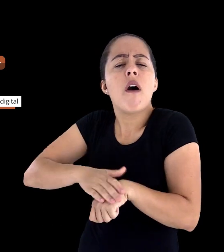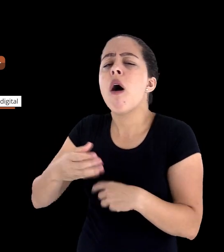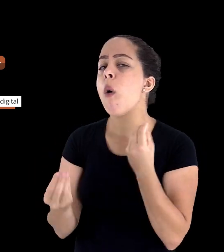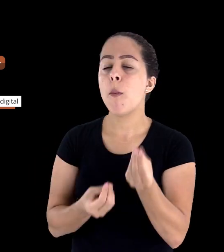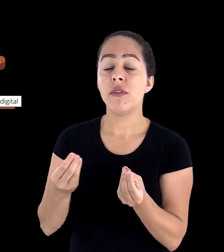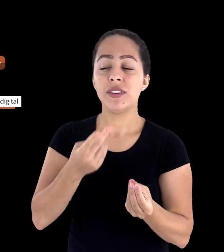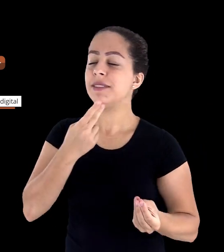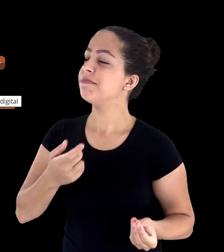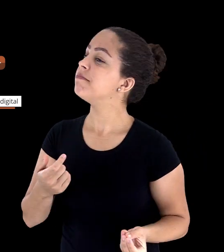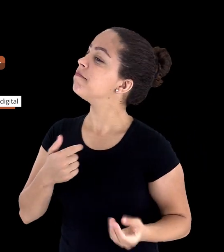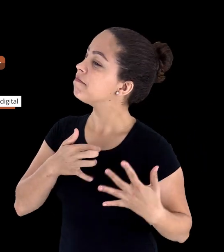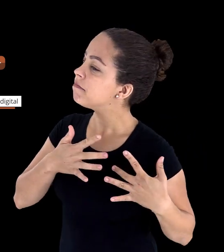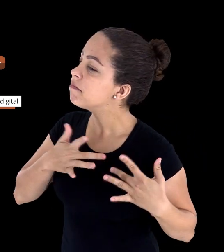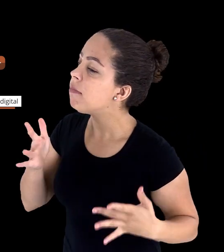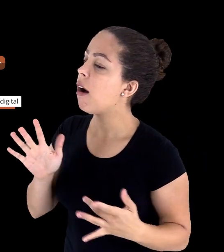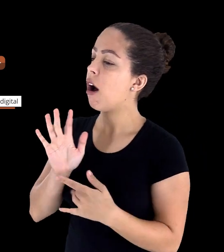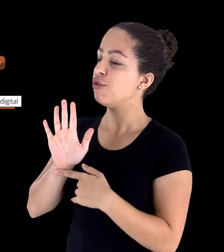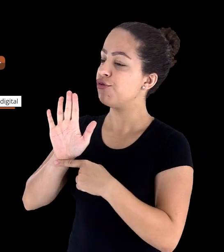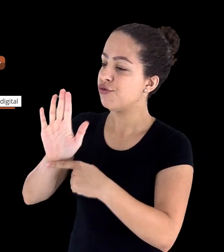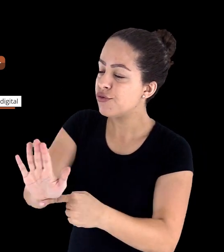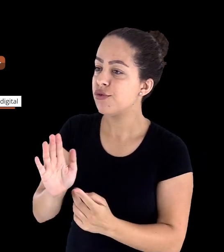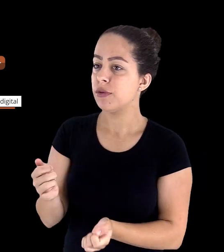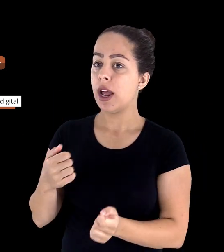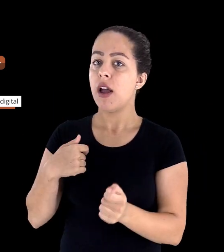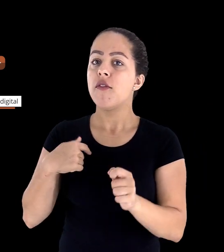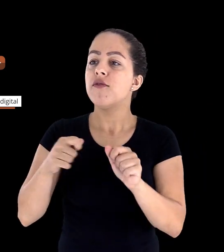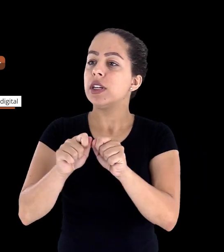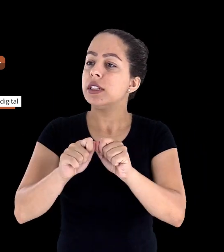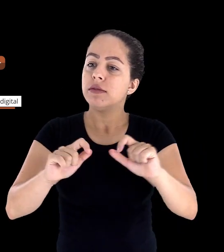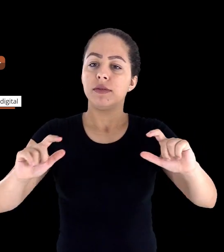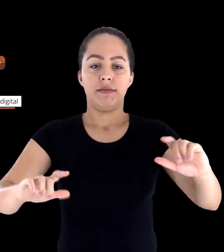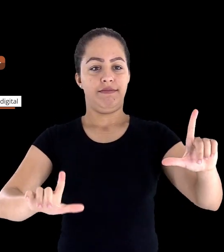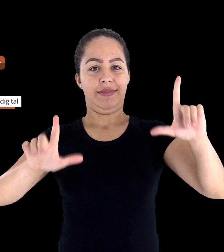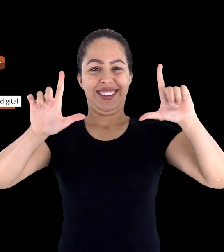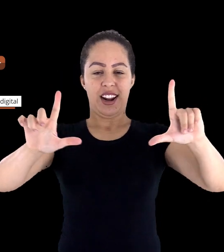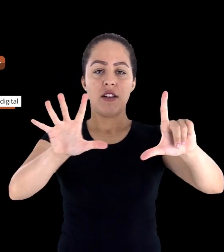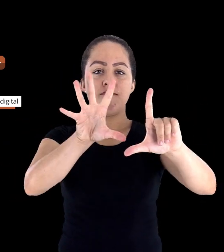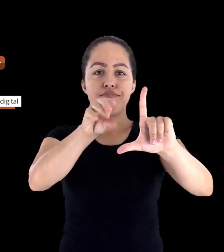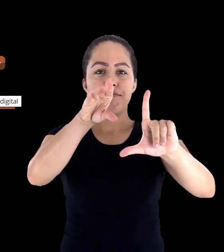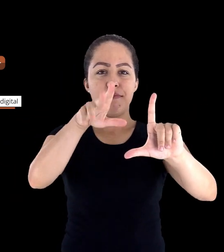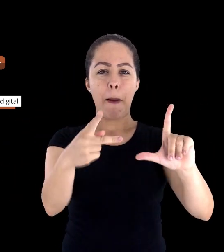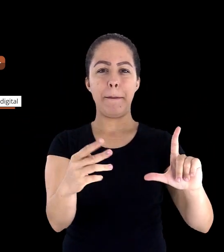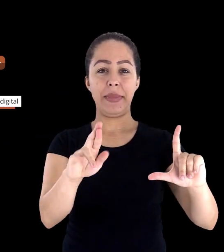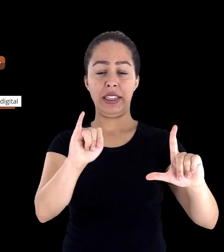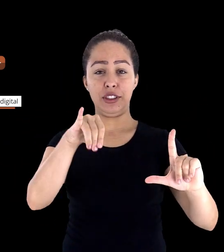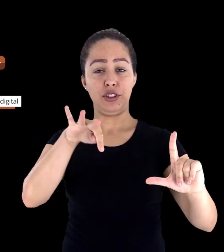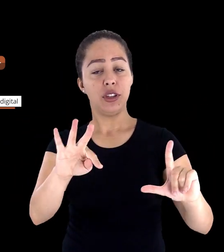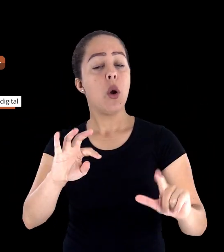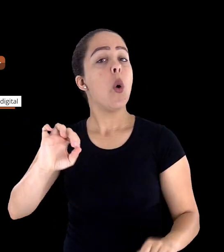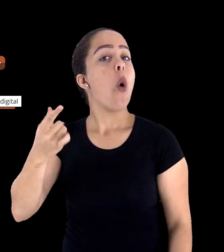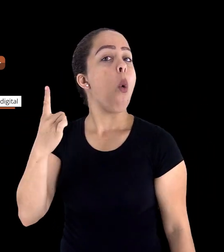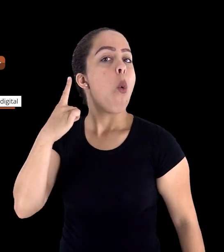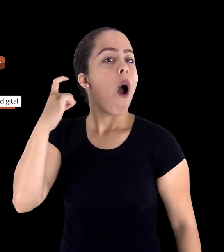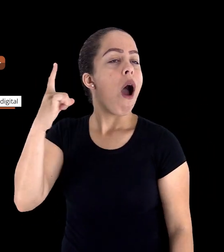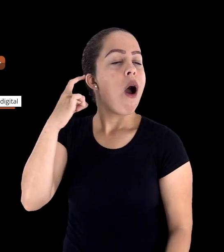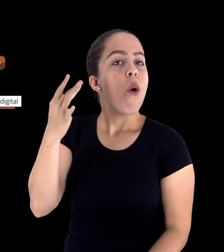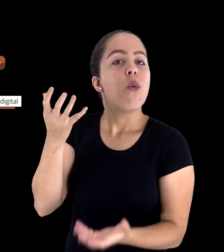isso? Se mostrando disponível, saber fazer um print de tela, elaborar um tutorial, um vídeo tutorial, um áudio